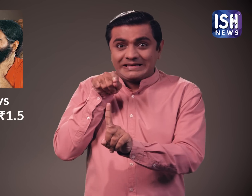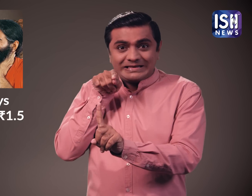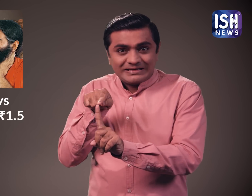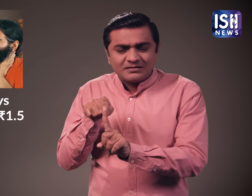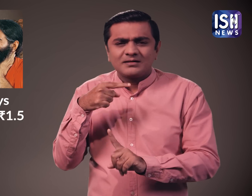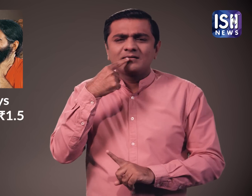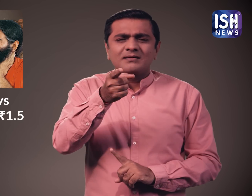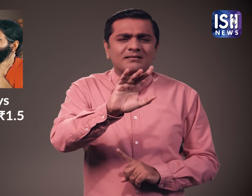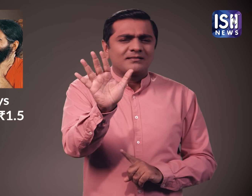कि